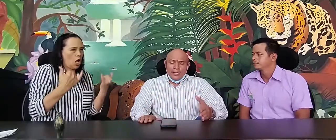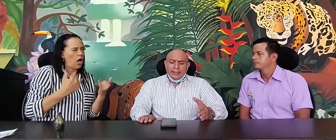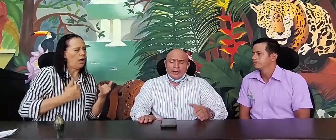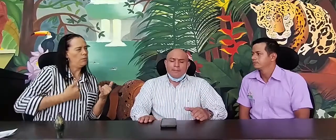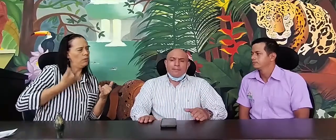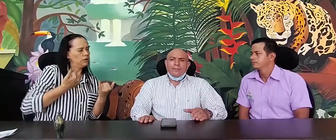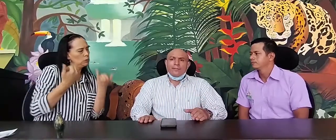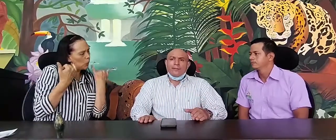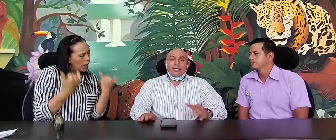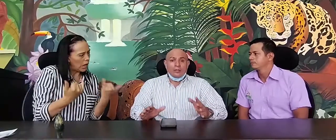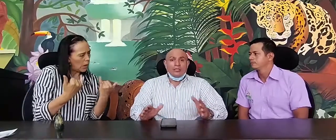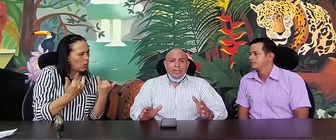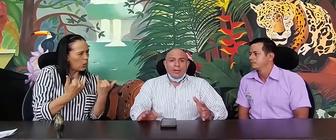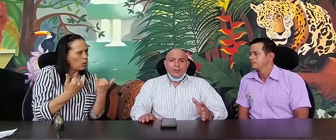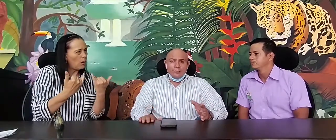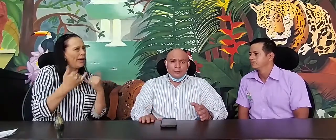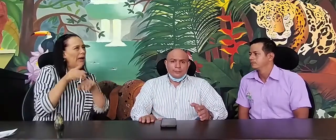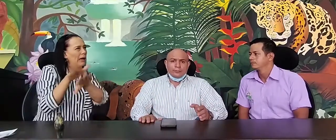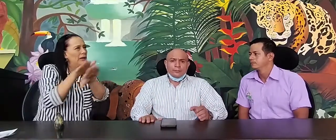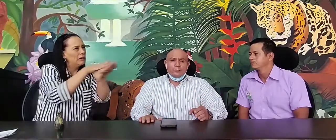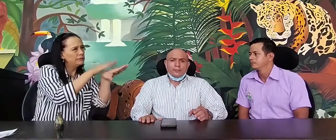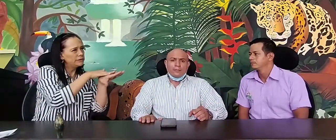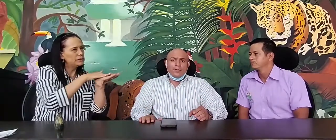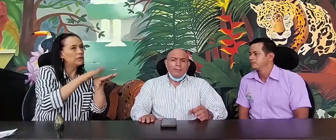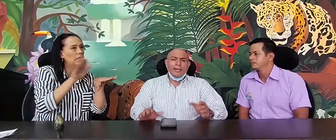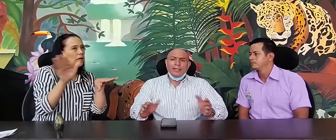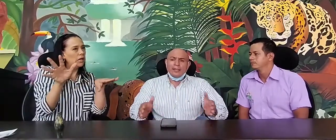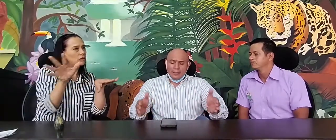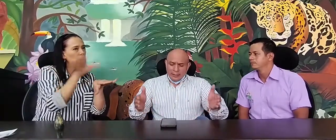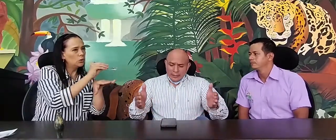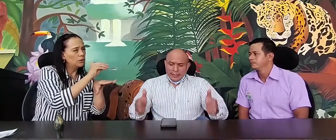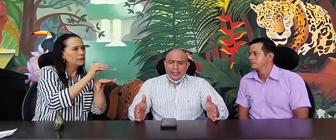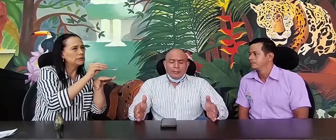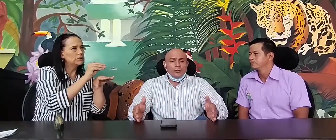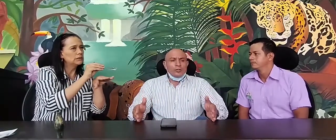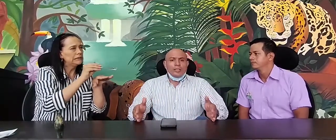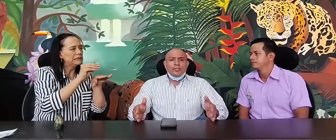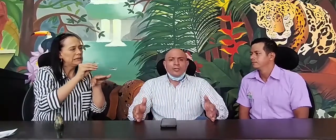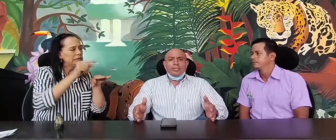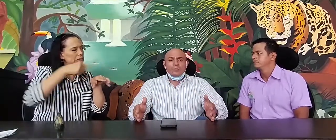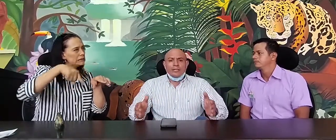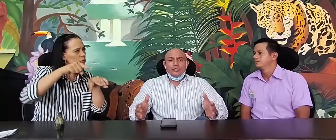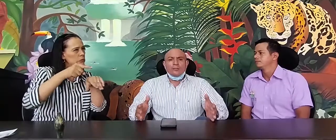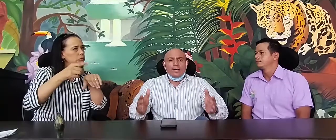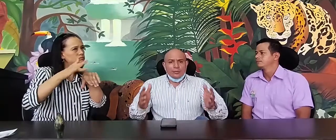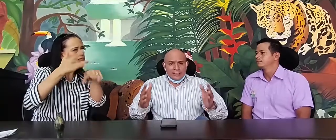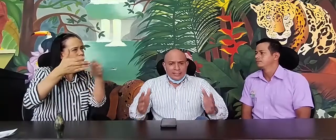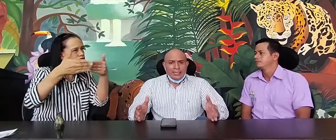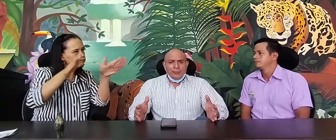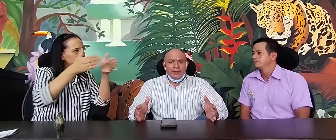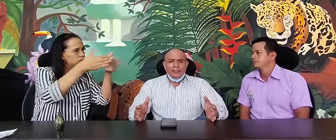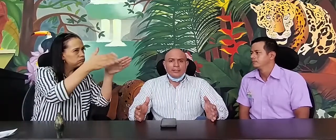que, hacer un llamado, para que generemos esos espacios para los intérpretes,